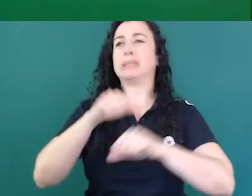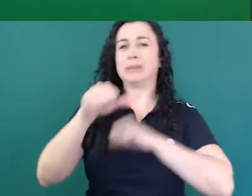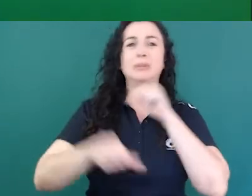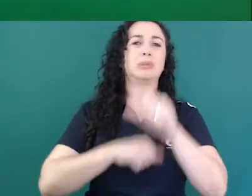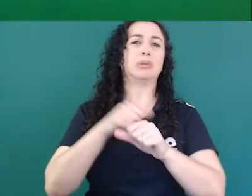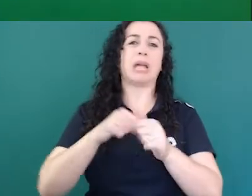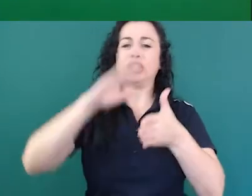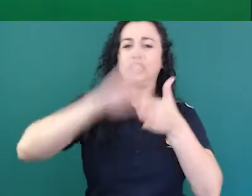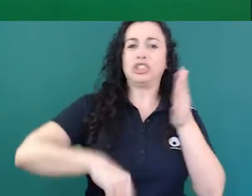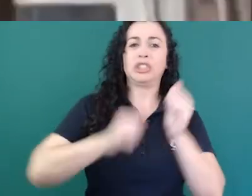resultado